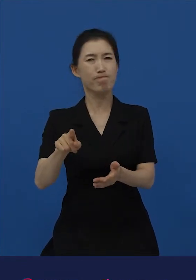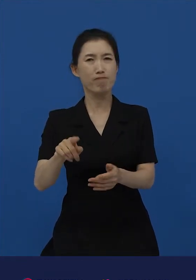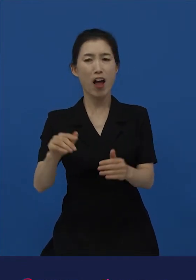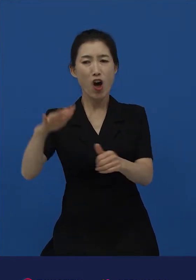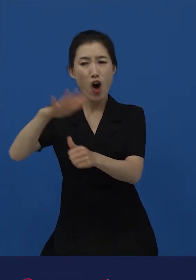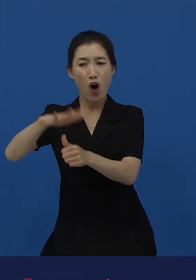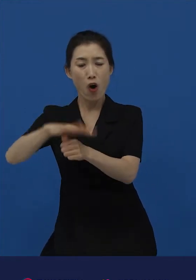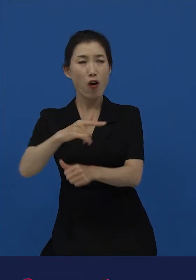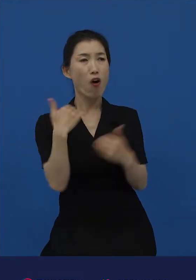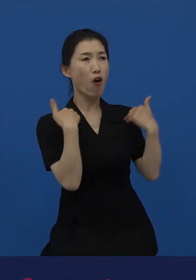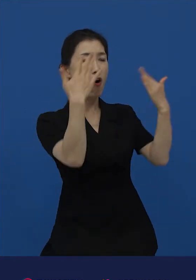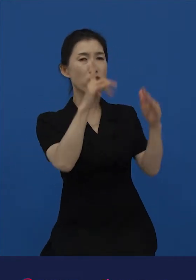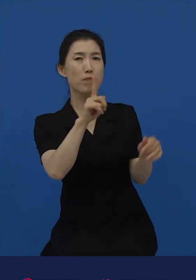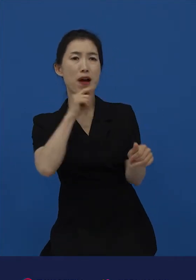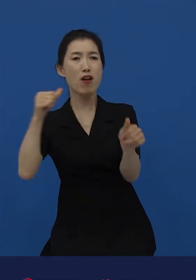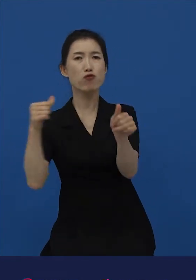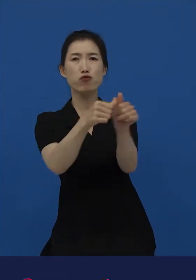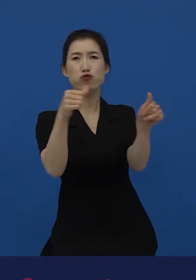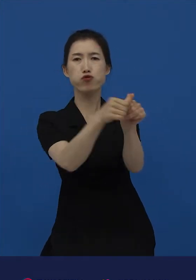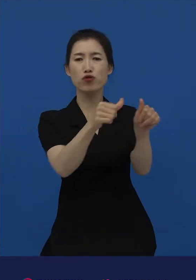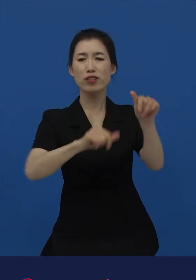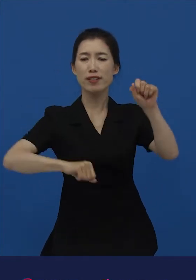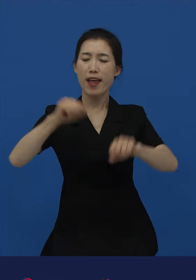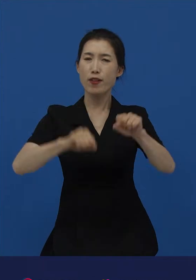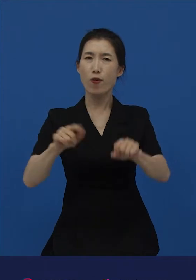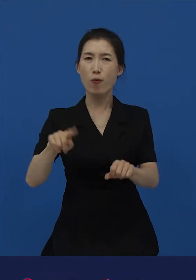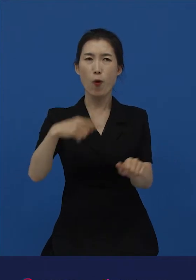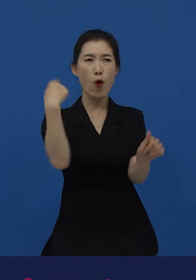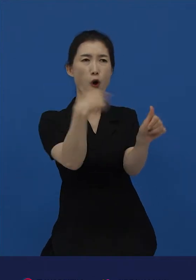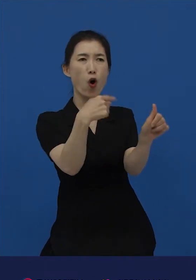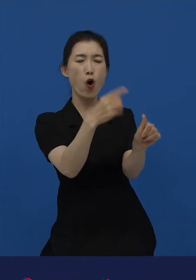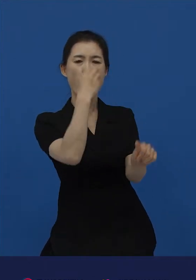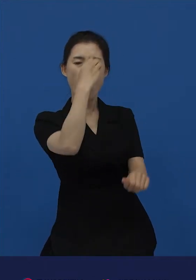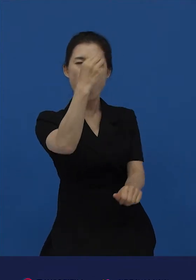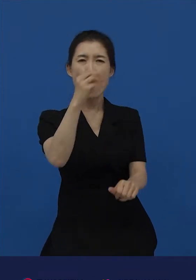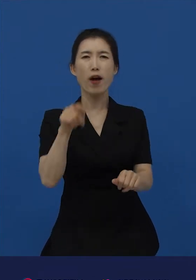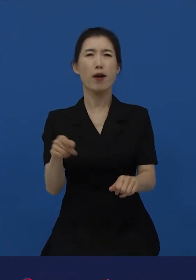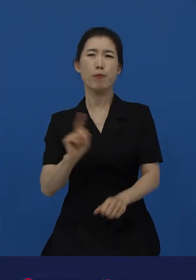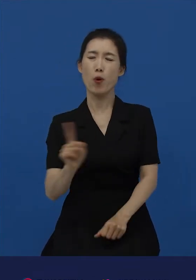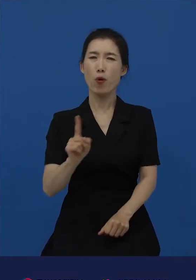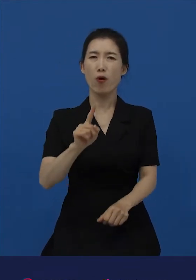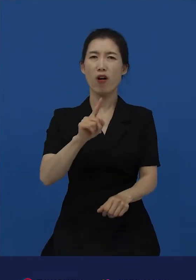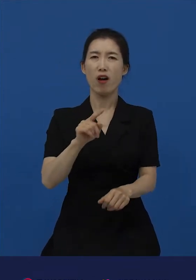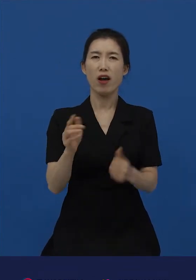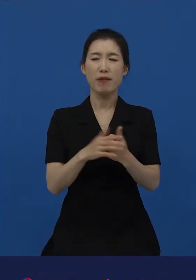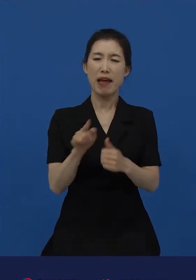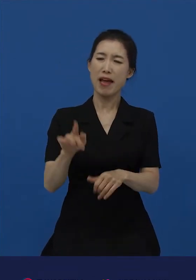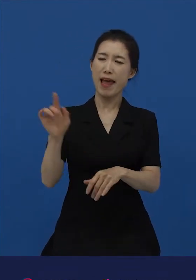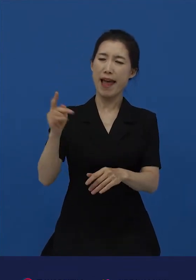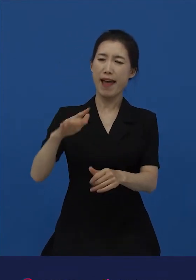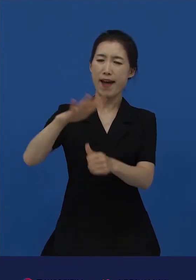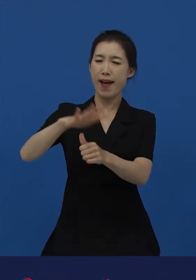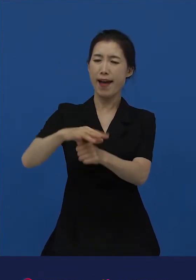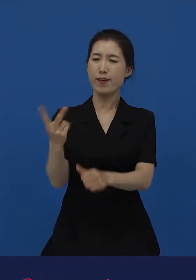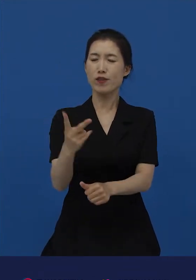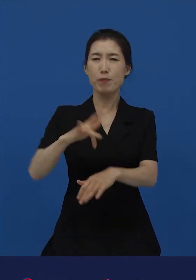아이들이 어른에게 조언을 하는 태도를 취했다. 가르치려는 태도로 말했다. 그러니 영 버릇이 없는 아이들이다.